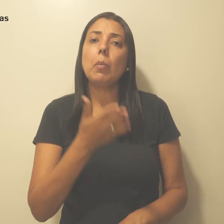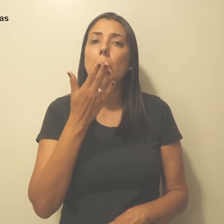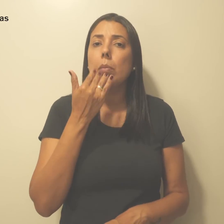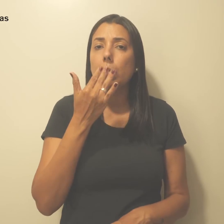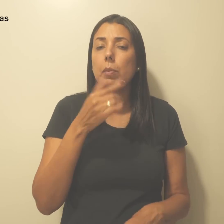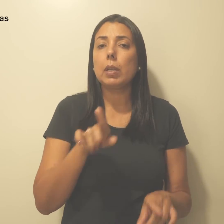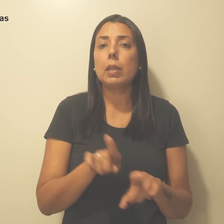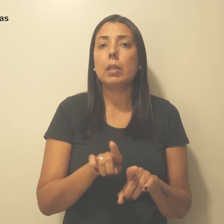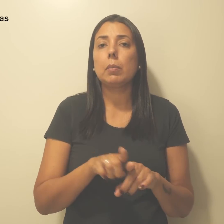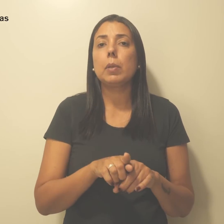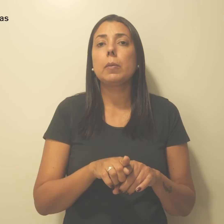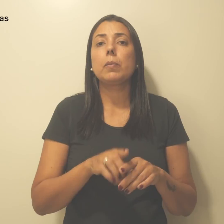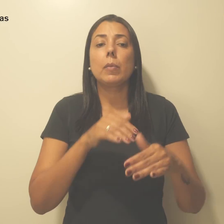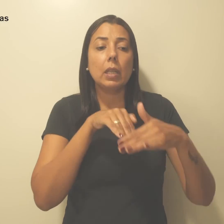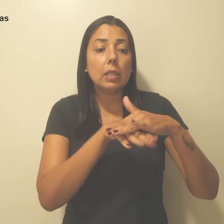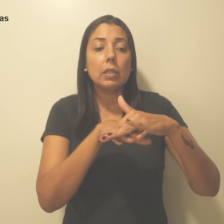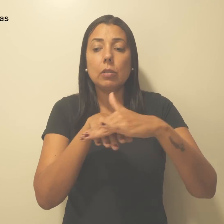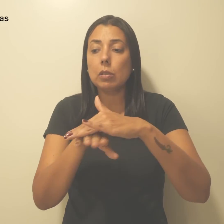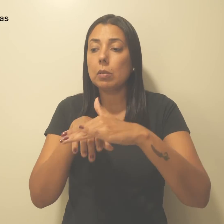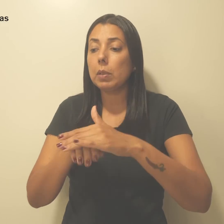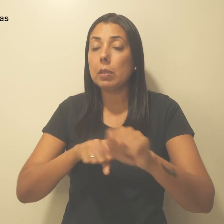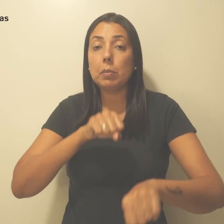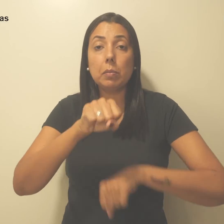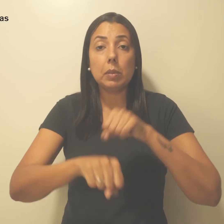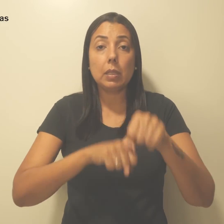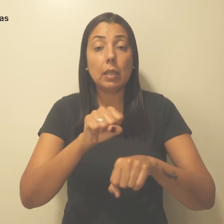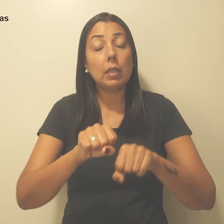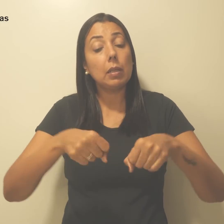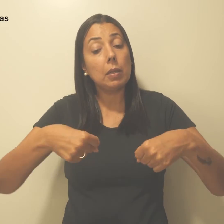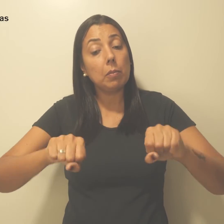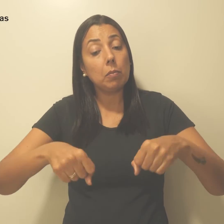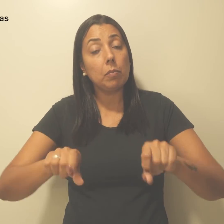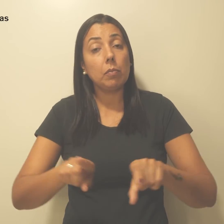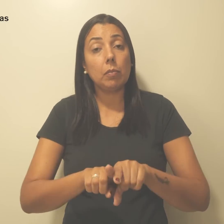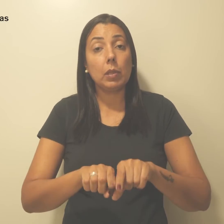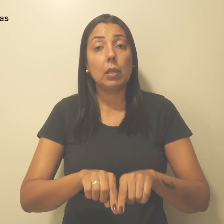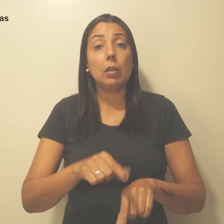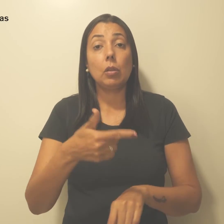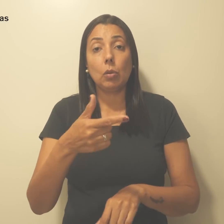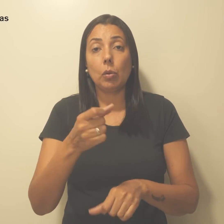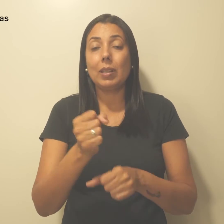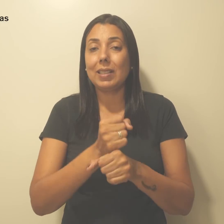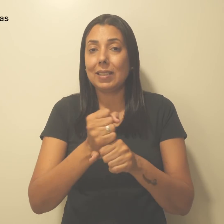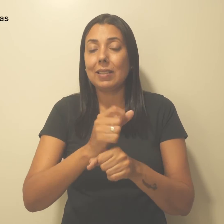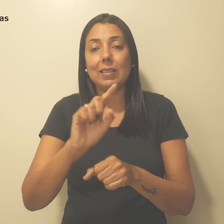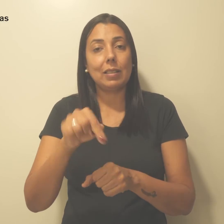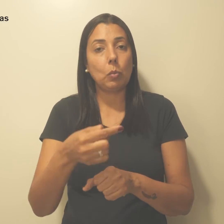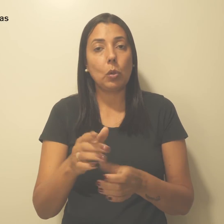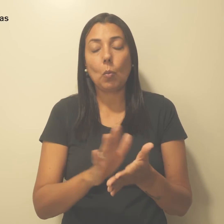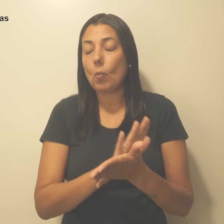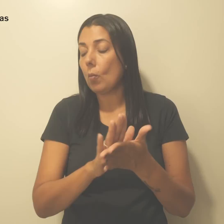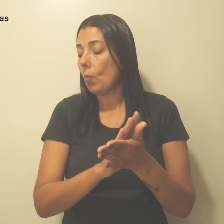e estacionamento para bicicletas e motos. Quase dois anos depois, nada foi feito.